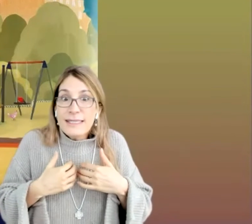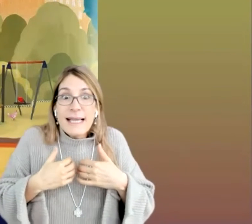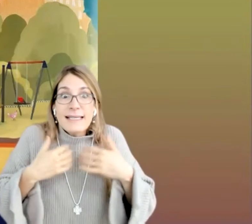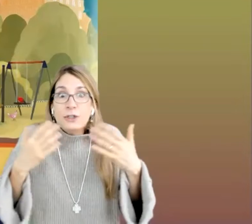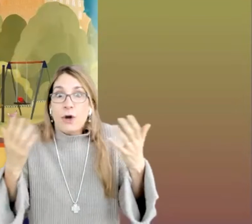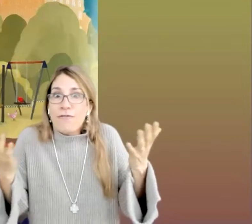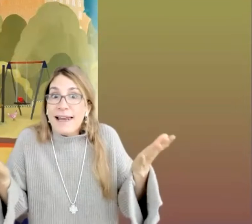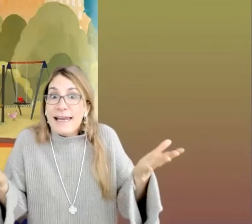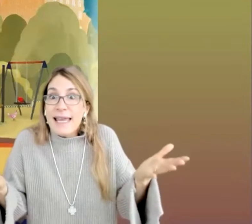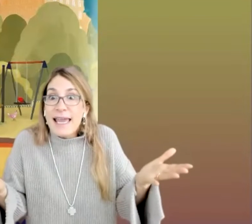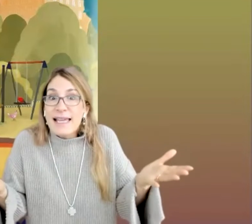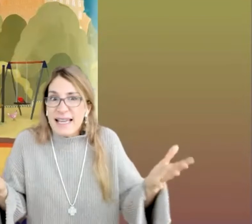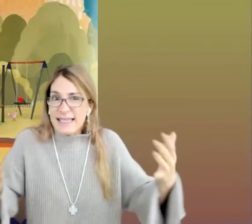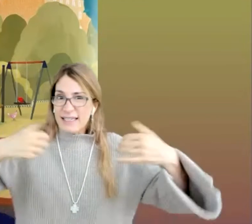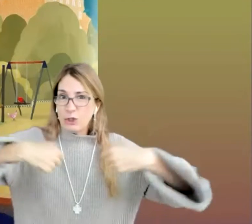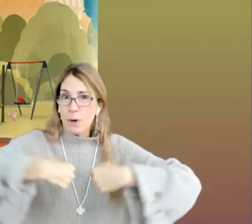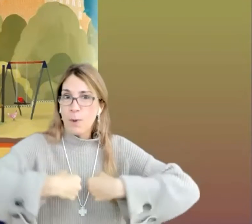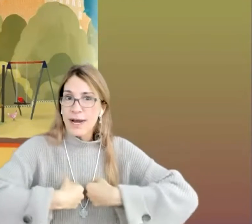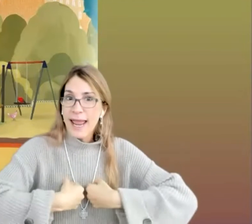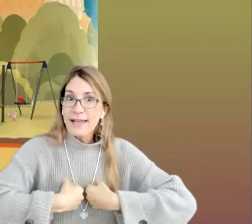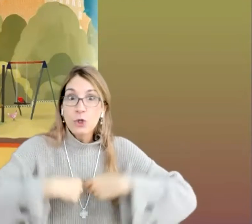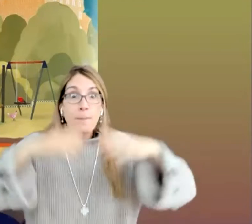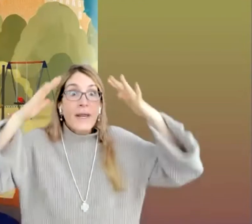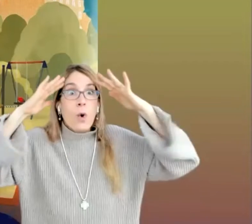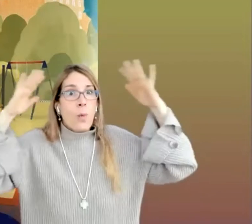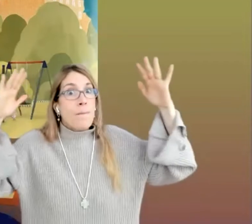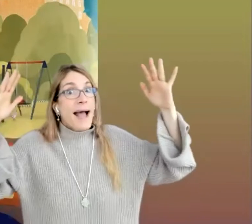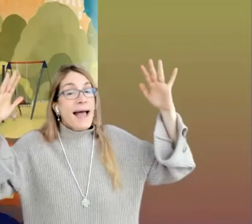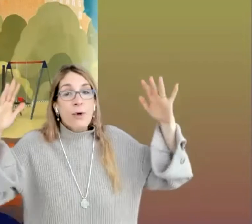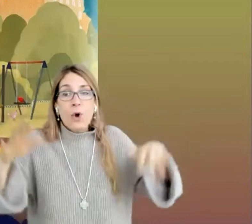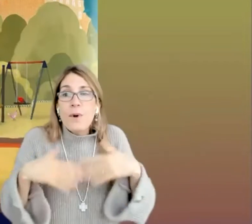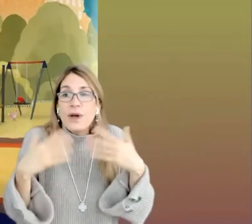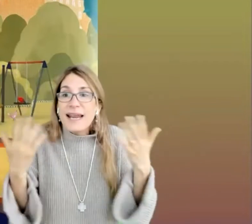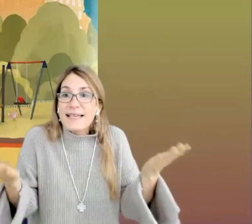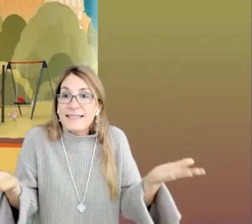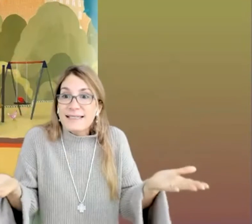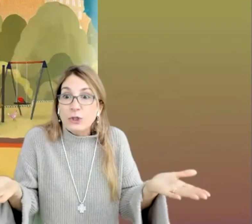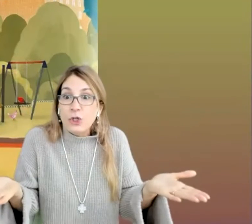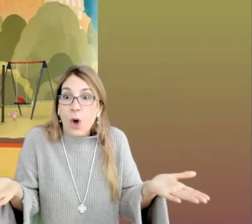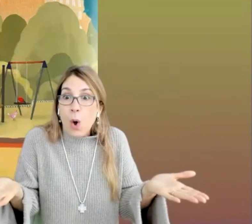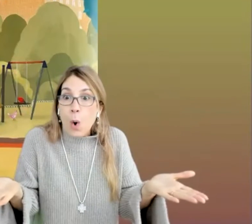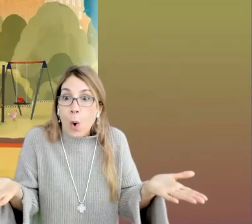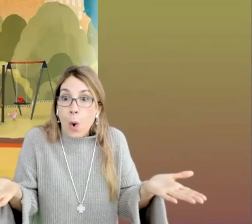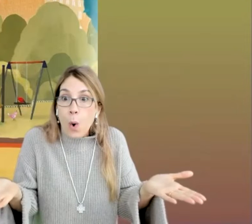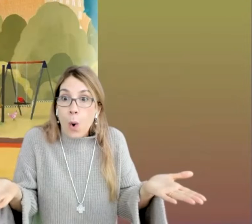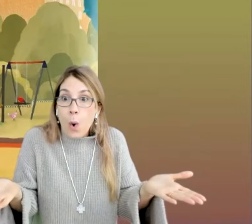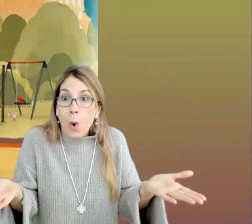¿Se sintió feliz? ¿Se sintió molesto? ¿Preocupado? ¿Cómo crees que se sintió? ¡Triste!